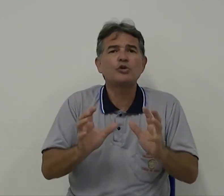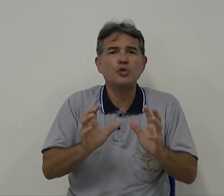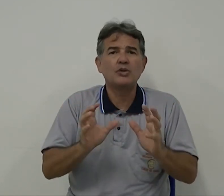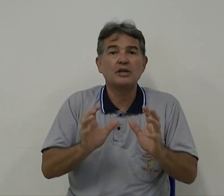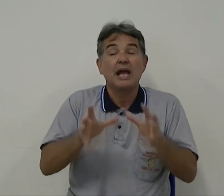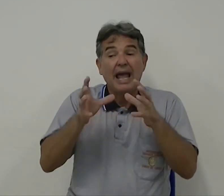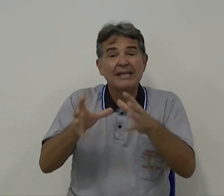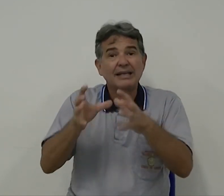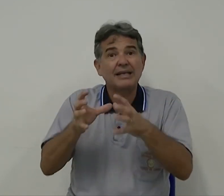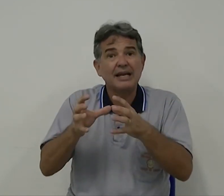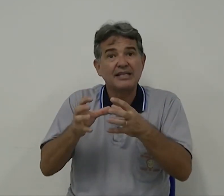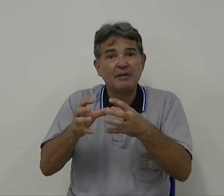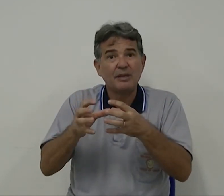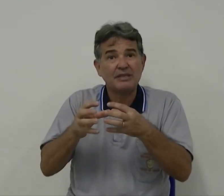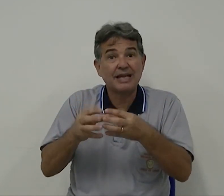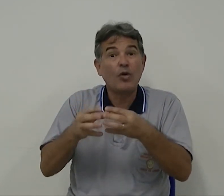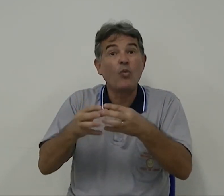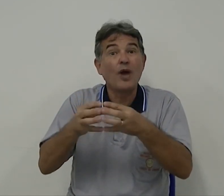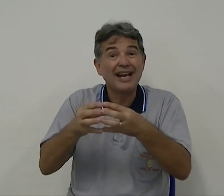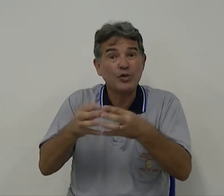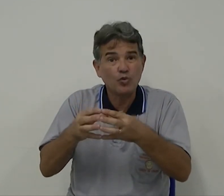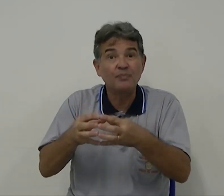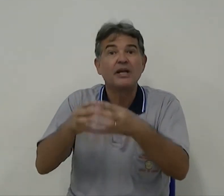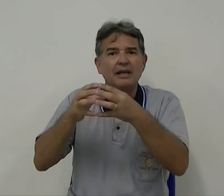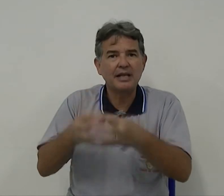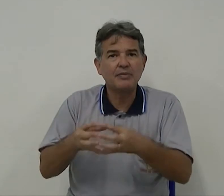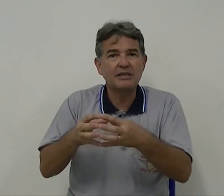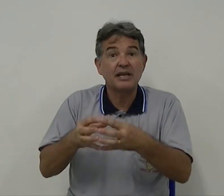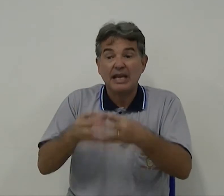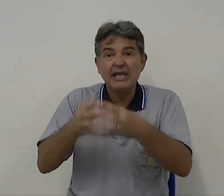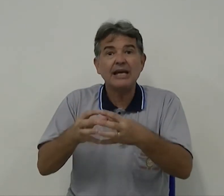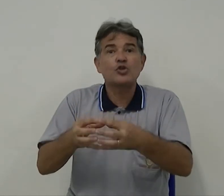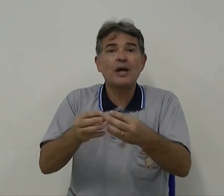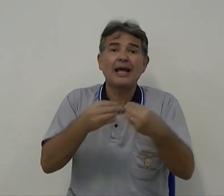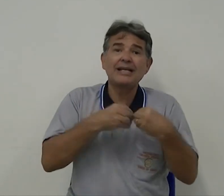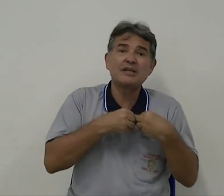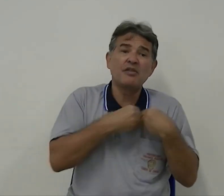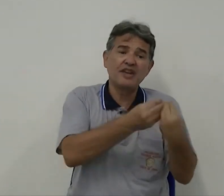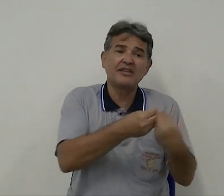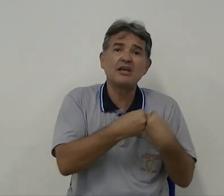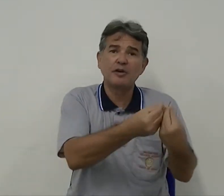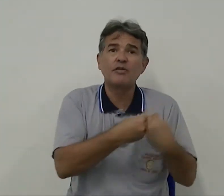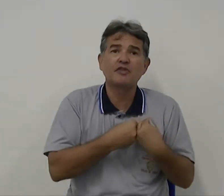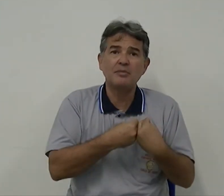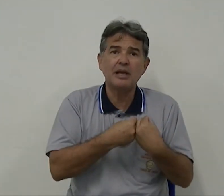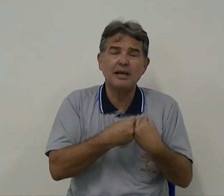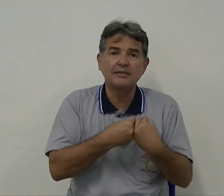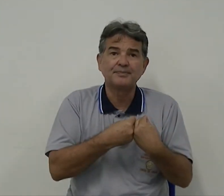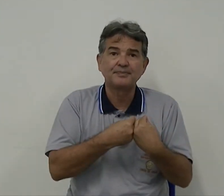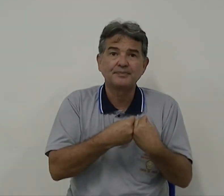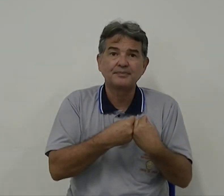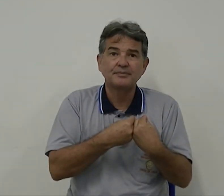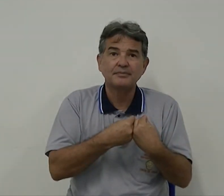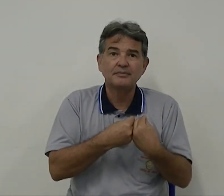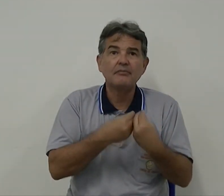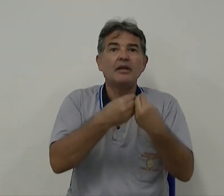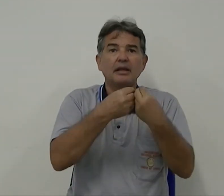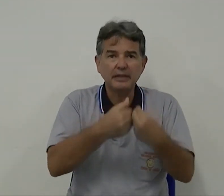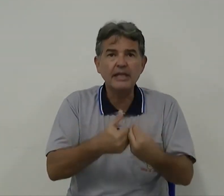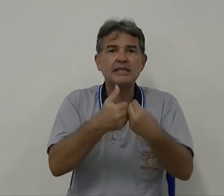dos dois. Essa criança vai precisar de um L1 Libras. E a sua relação afetiva com a família, tem que